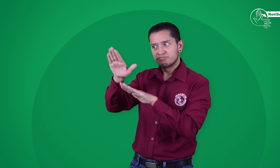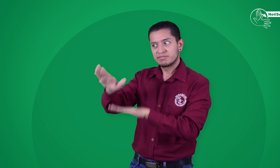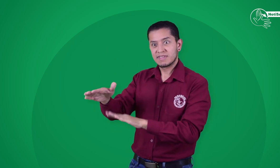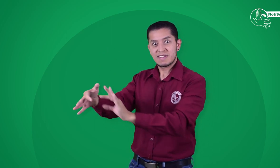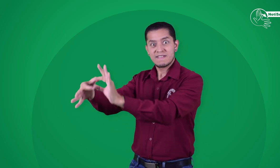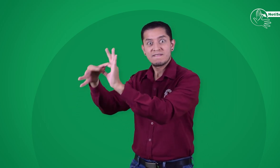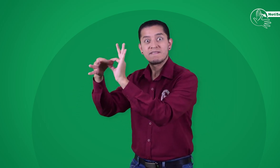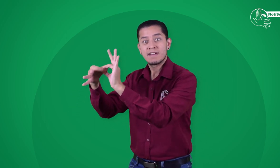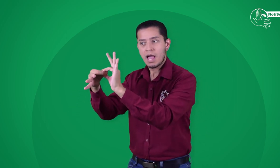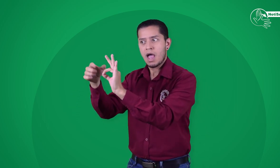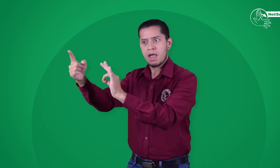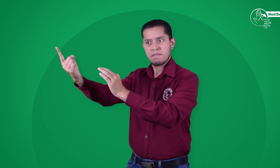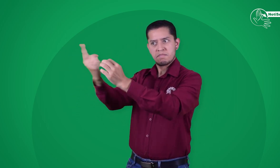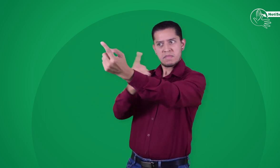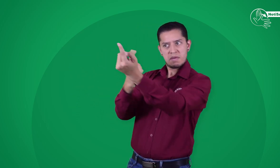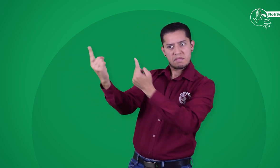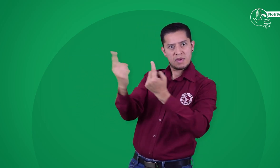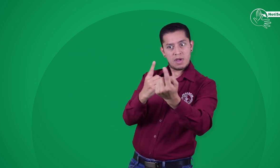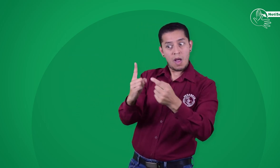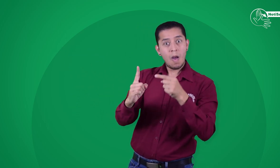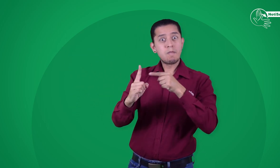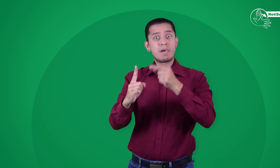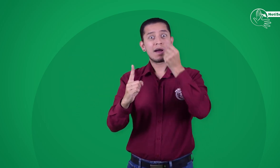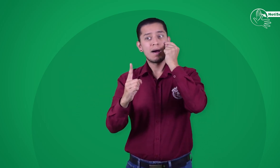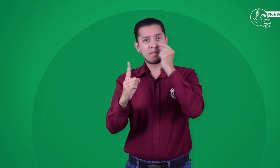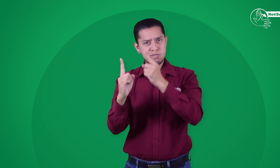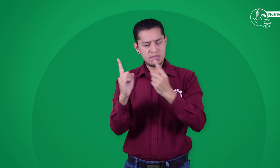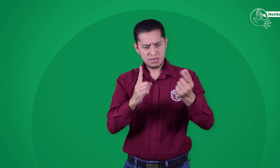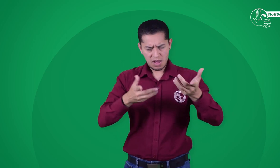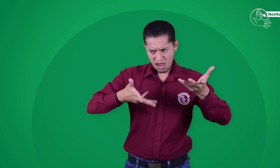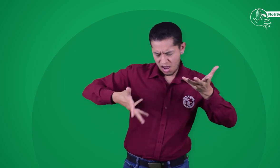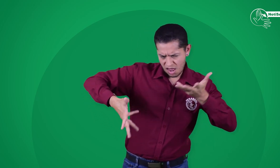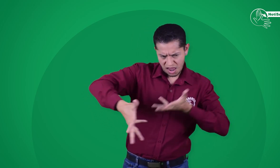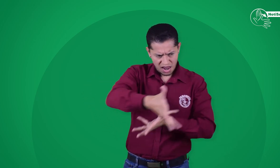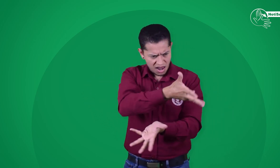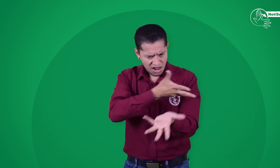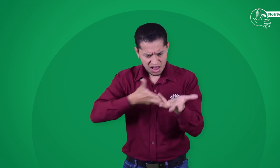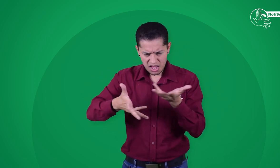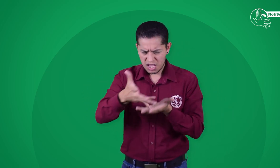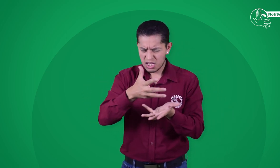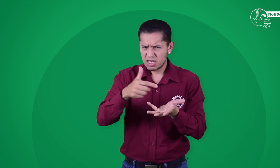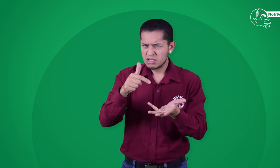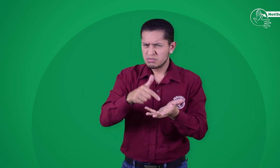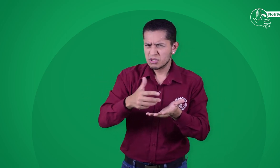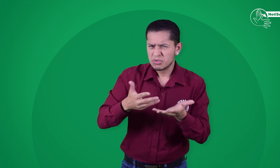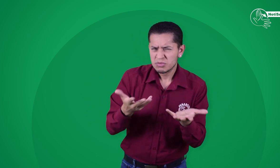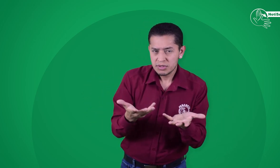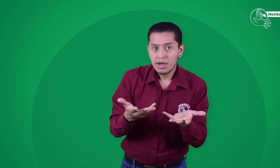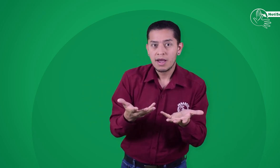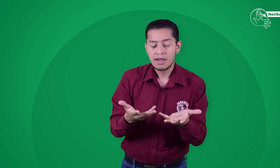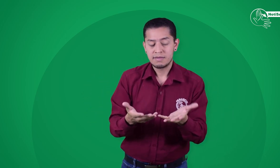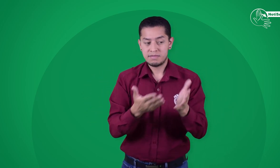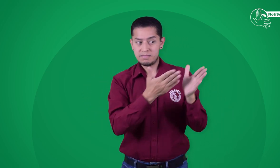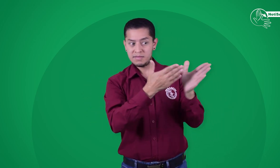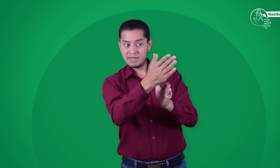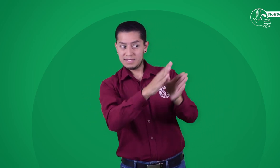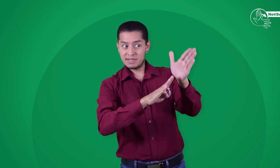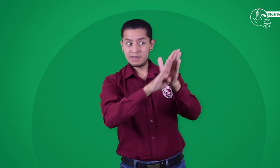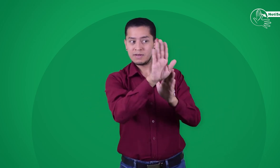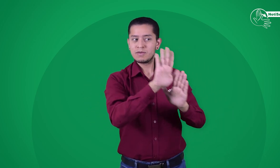representante de las personas sordas, incluido el director general Henry Mejía, para hablar de las necesidades de estas comunidades